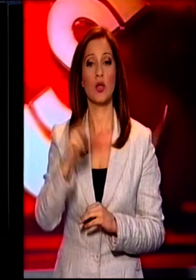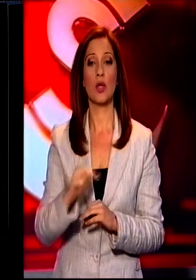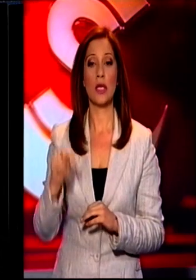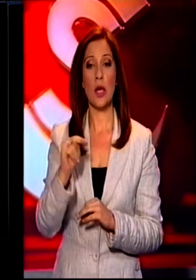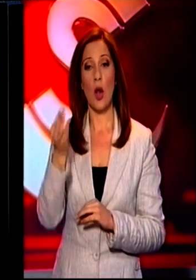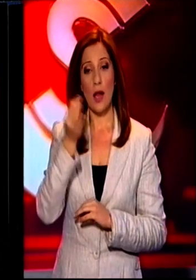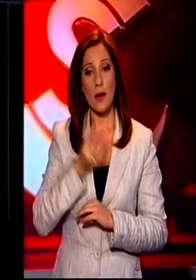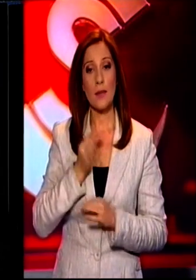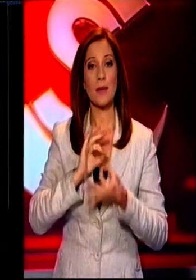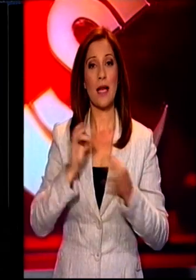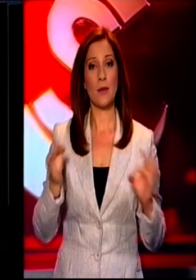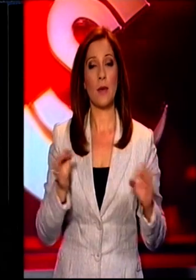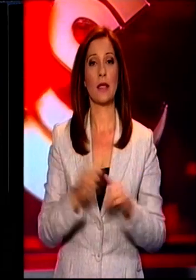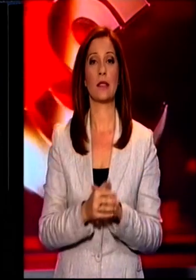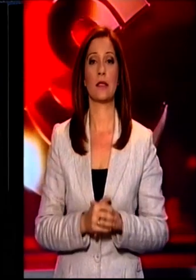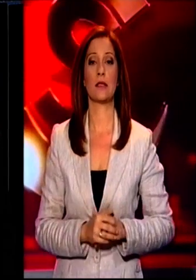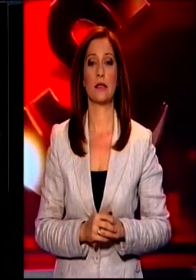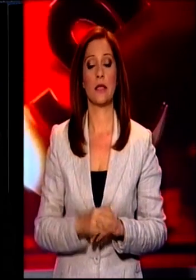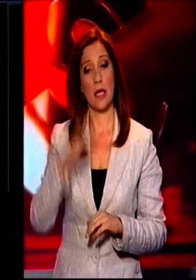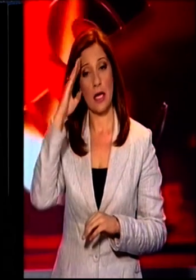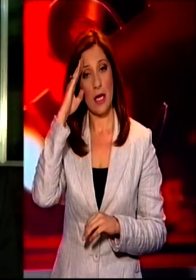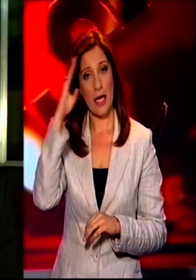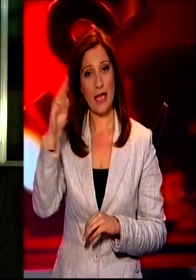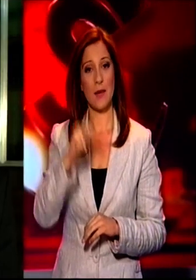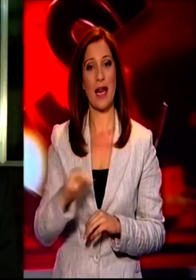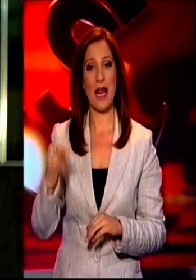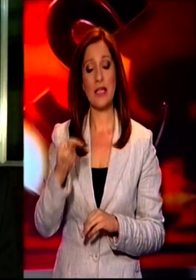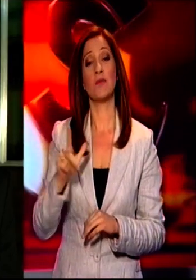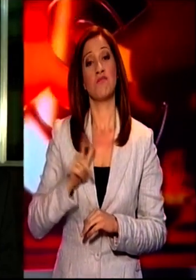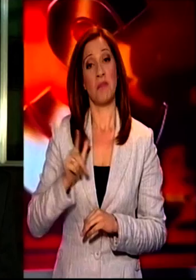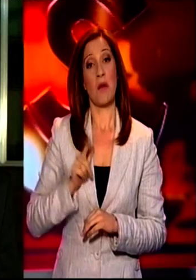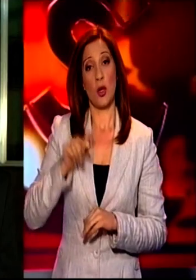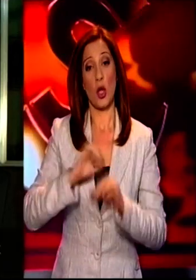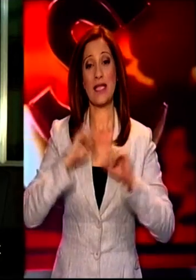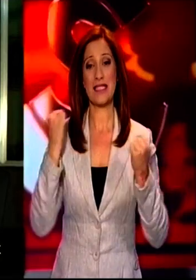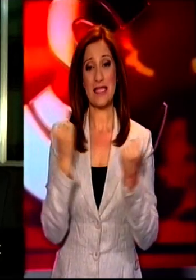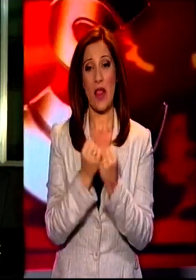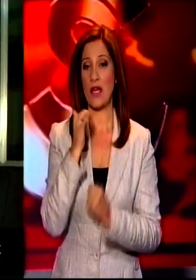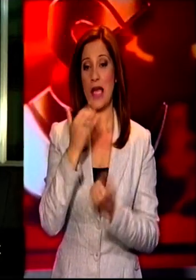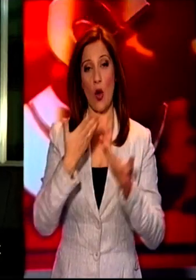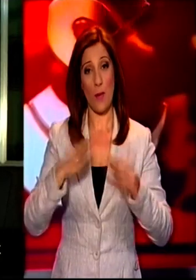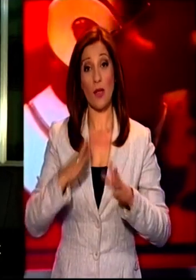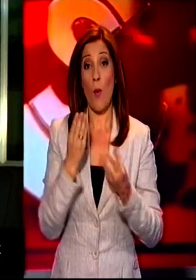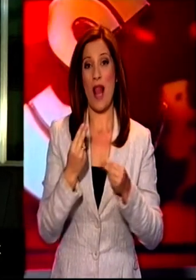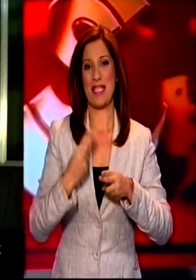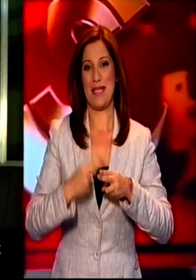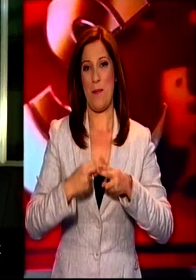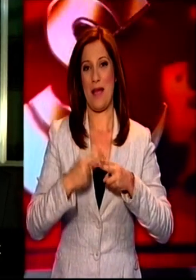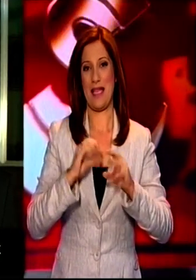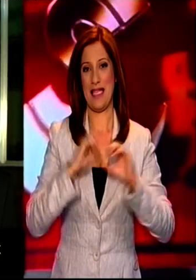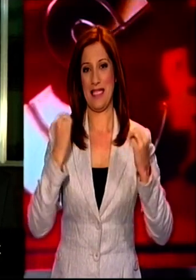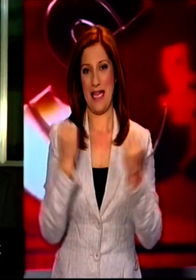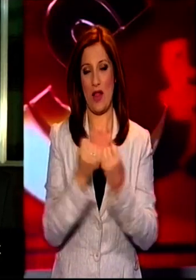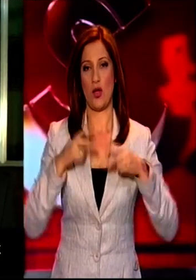Για να μας δώσει τις λεπτομέρειες, Νικόλα. Καλησπέρα, Νέστορα. Σε εξέλιξη βρίσκεται μία από τις κρισιμότερες ίσως συνεδρίες, όπως είπες και εσύ, του